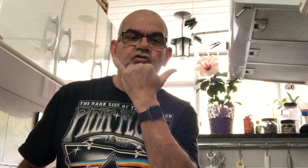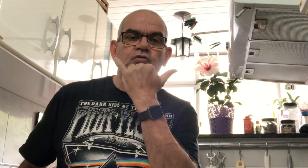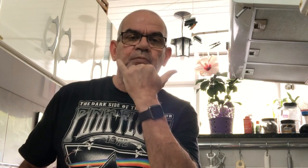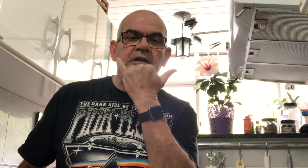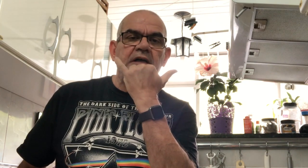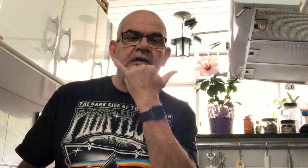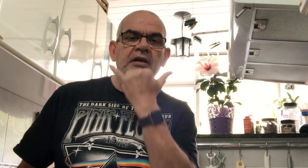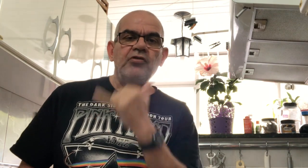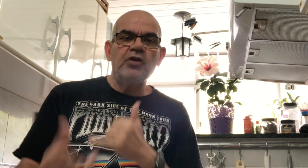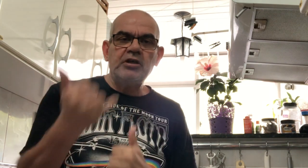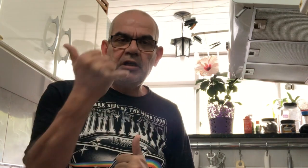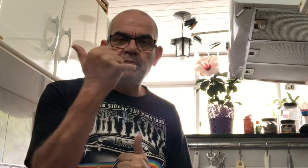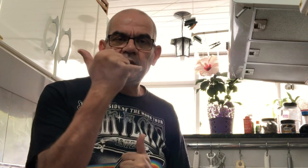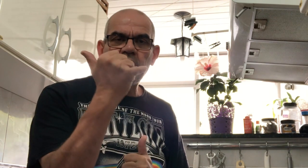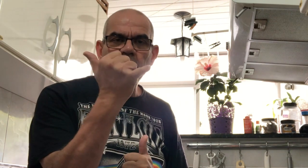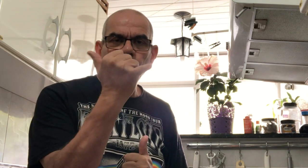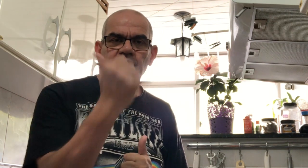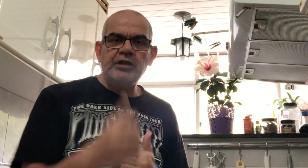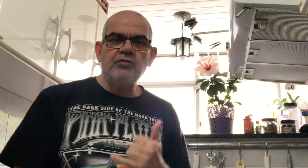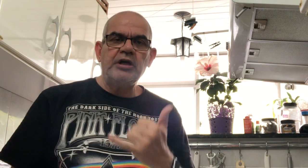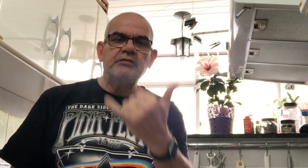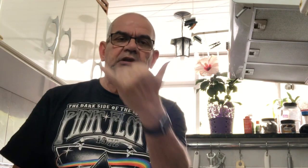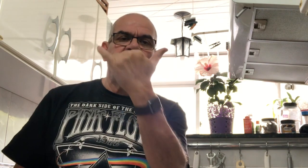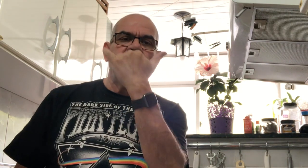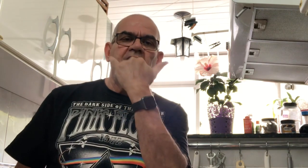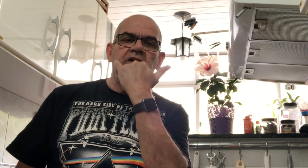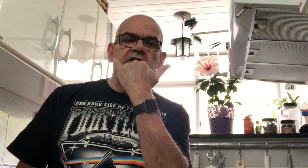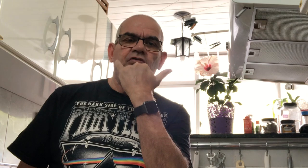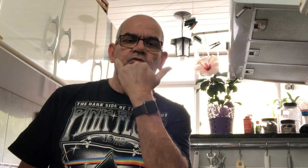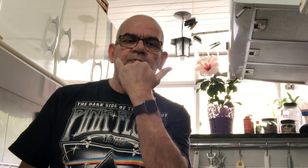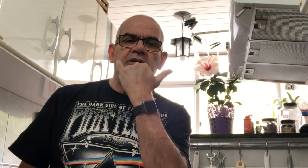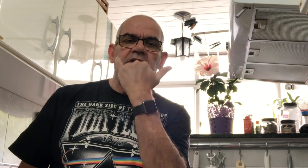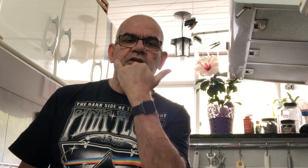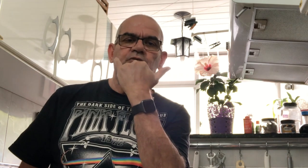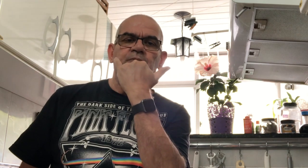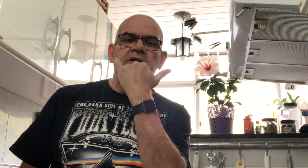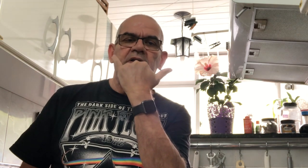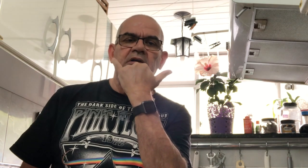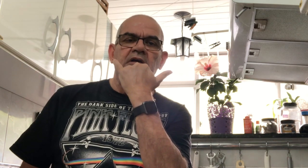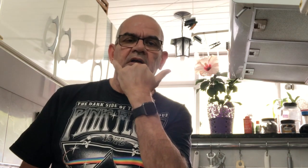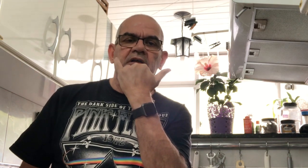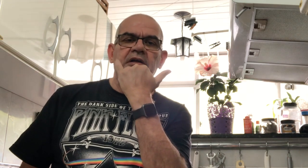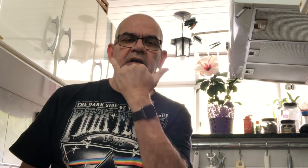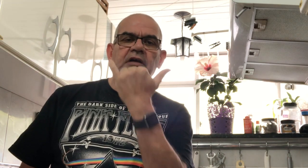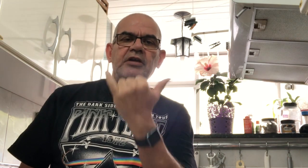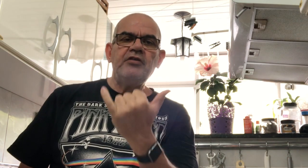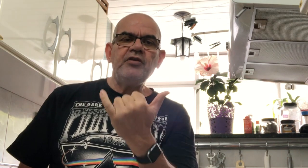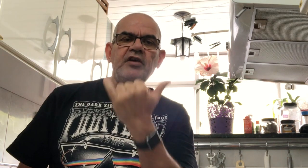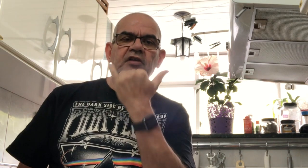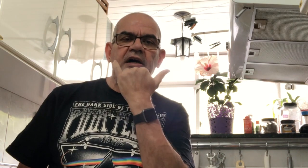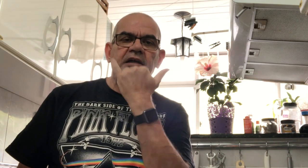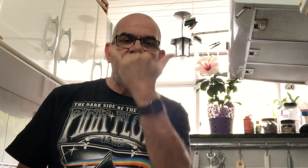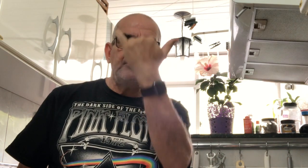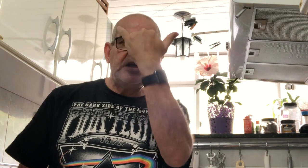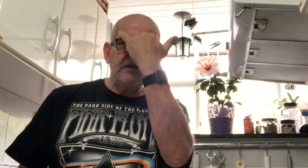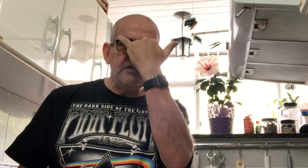desculpa, tá? Só que lembrando que é com a mão direita, correto, tá? Desculpa, desculpa, tá? Agora, se vocês errarem e fizerem aqui,